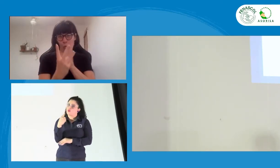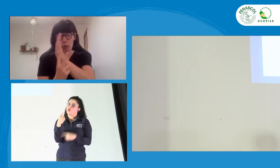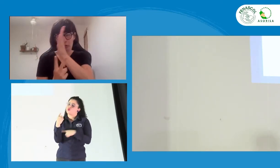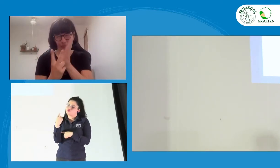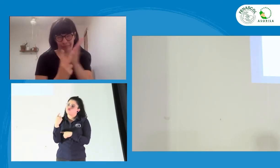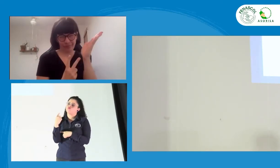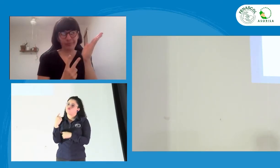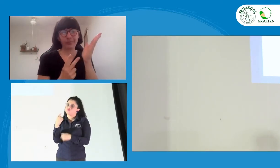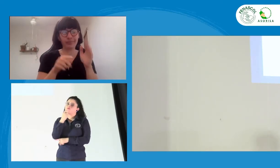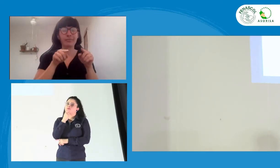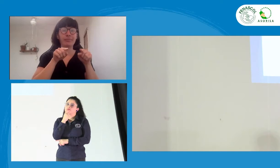también. Bien,